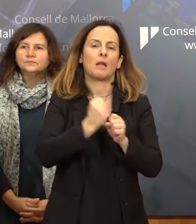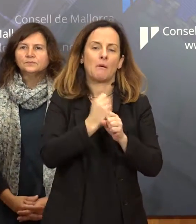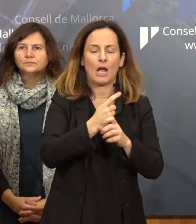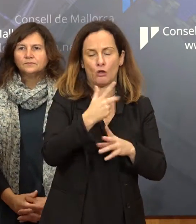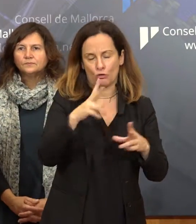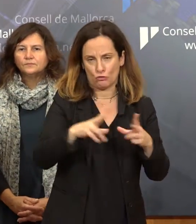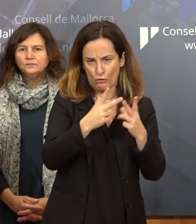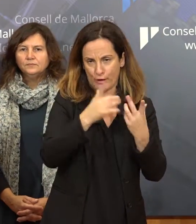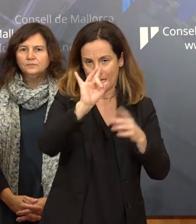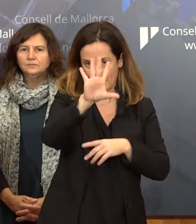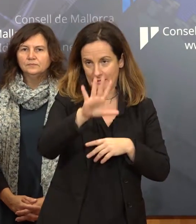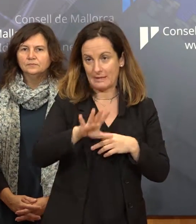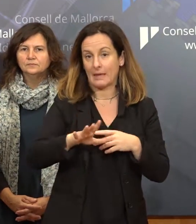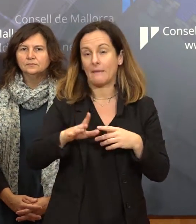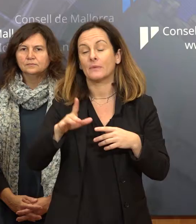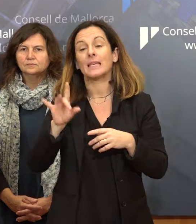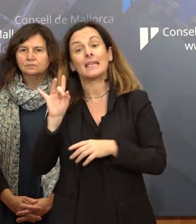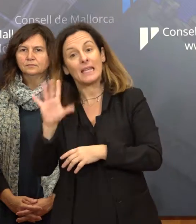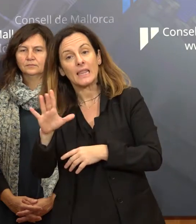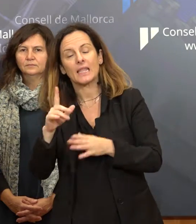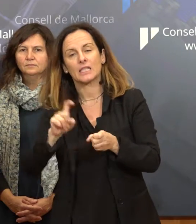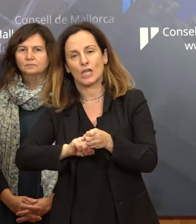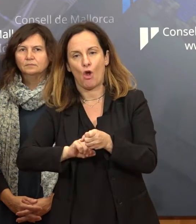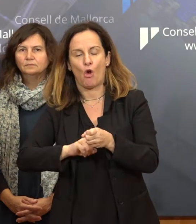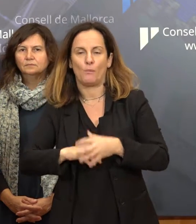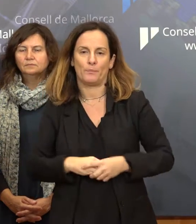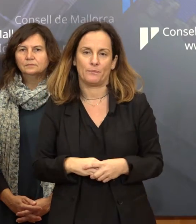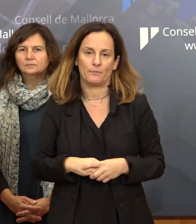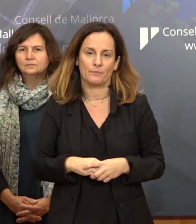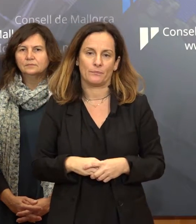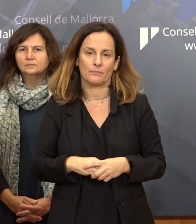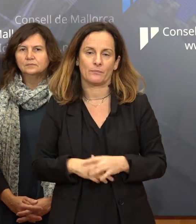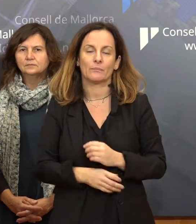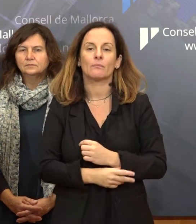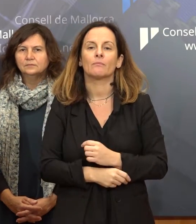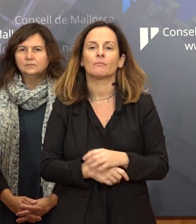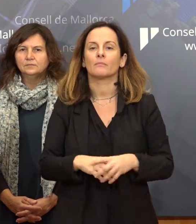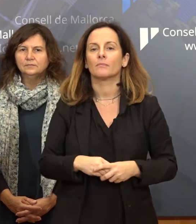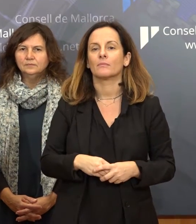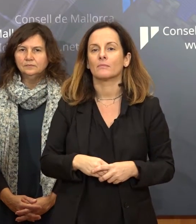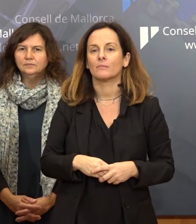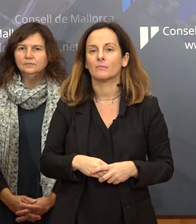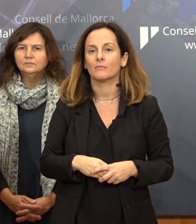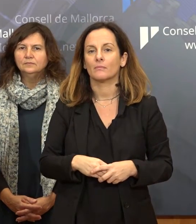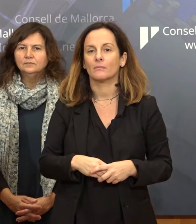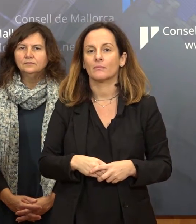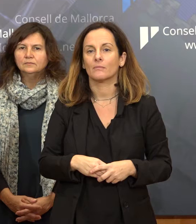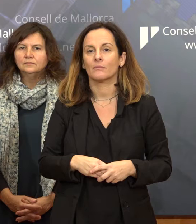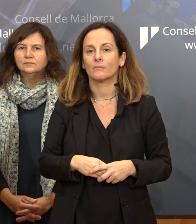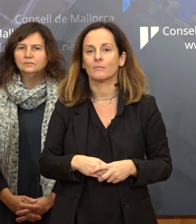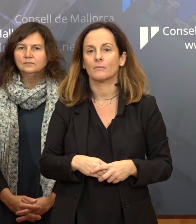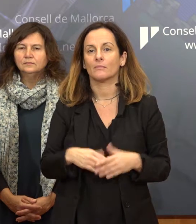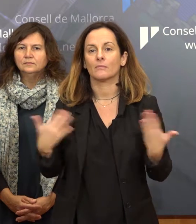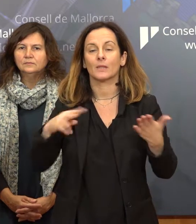'educador social i 15 de psicòleg. No sé si amb aquest implement de plantilla tenies, Òscar